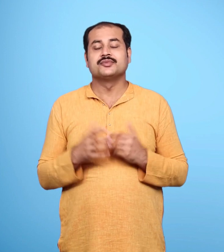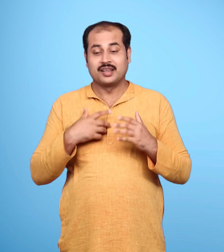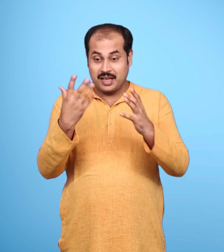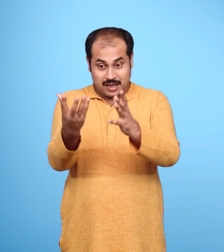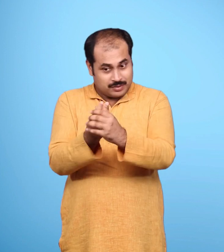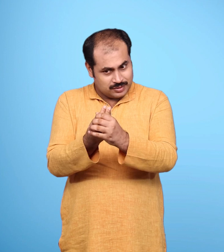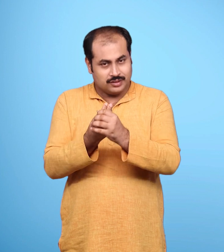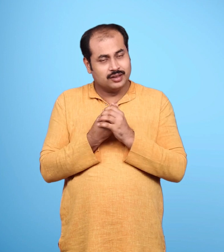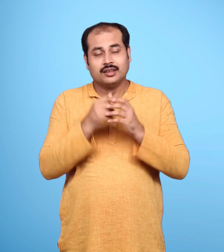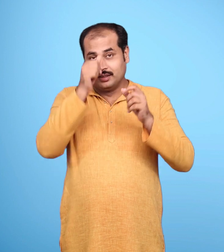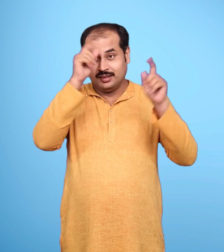सोने की लंका में रहू